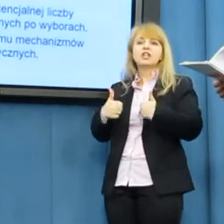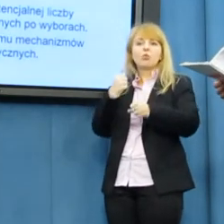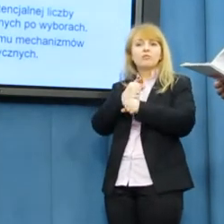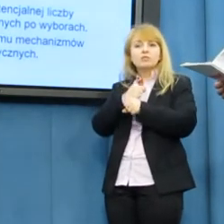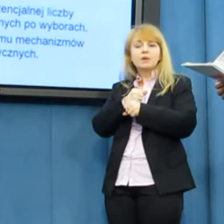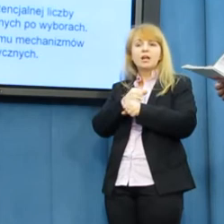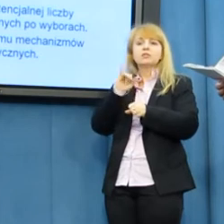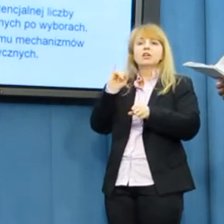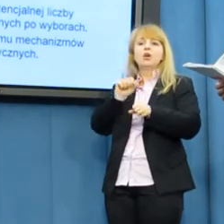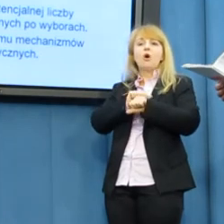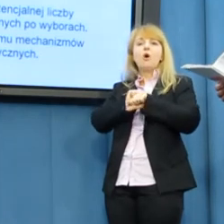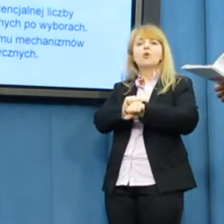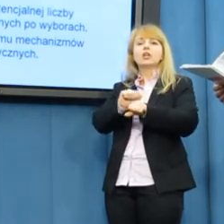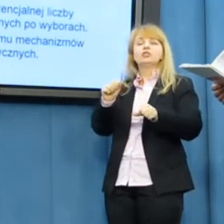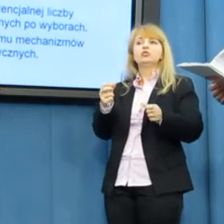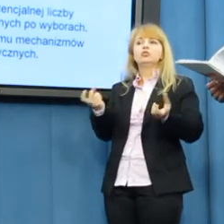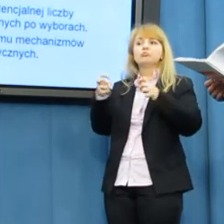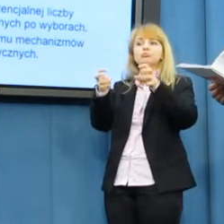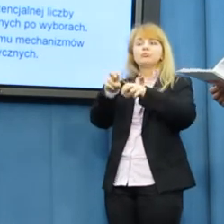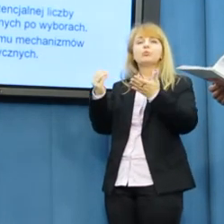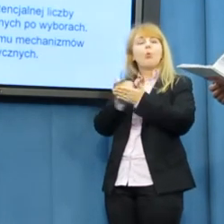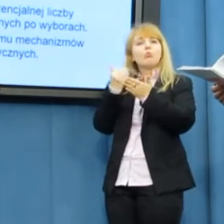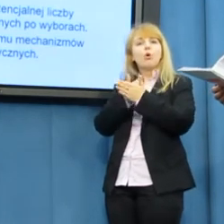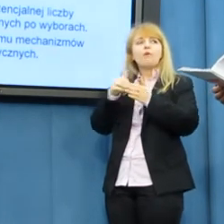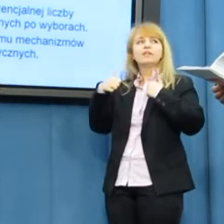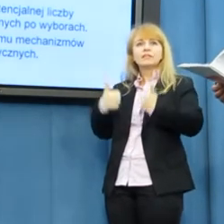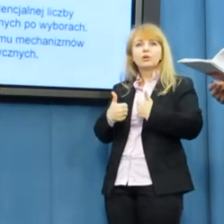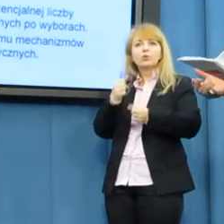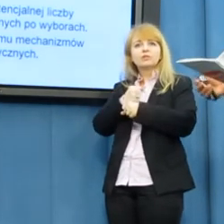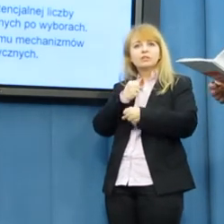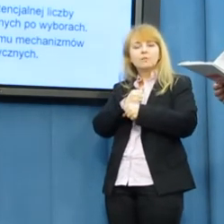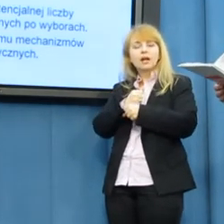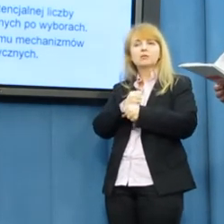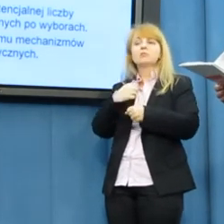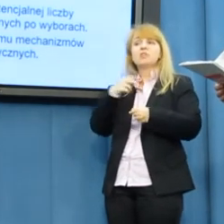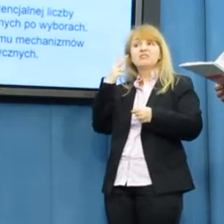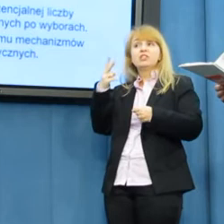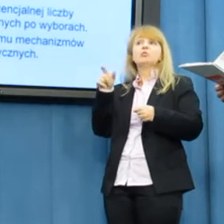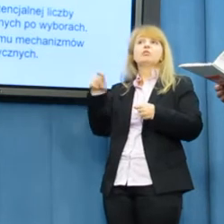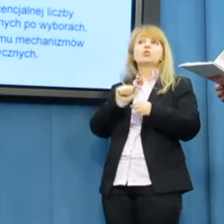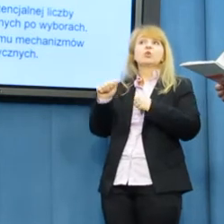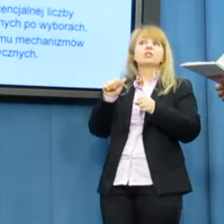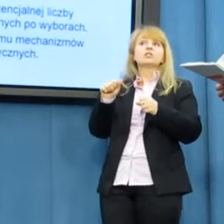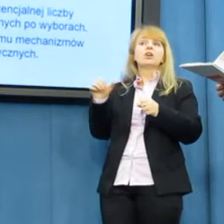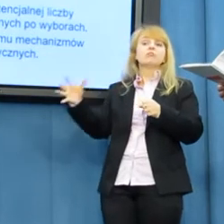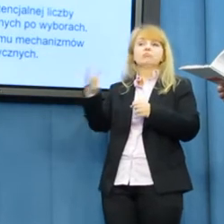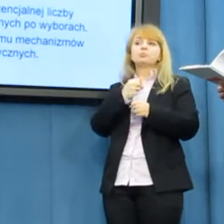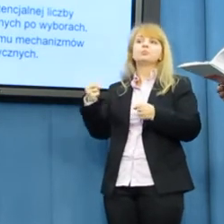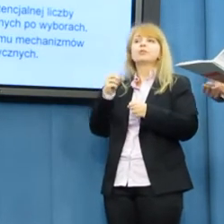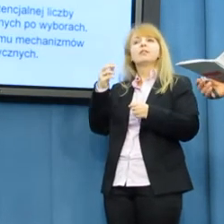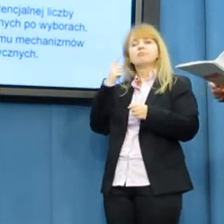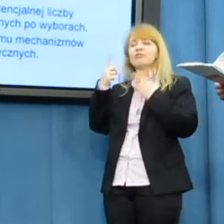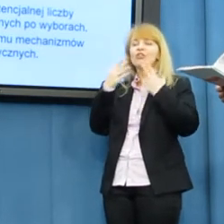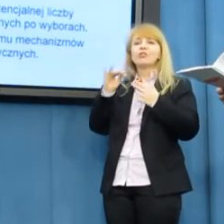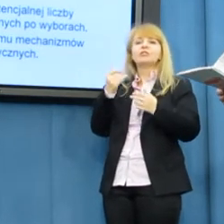ograniczy obsadzanie tych stanowisk po wyborach. Wiemy, że to łup polityczny. Agencja Rynku Rolnego była też łupem politycznym po wyborach